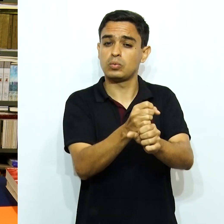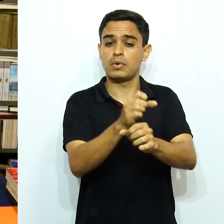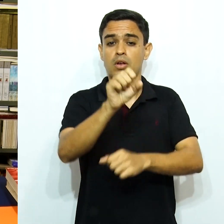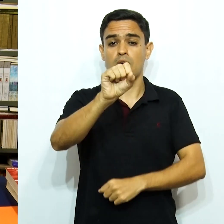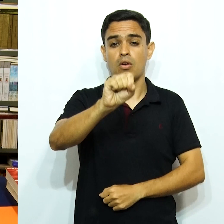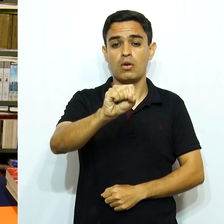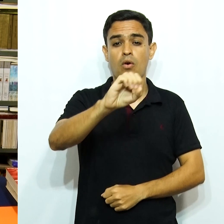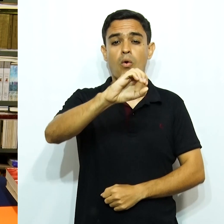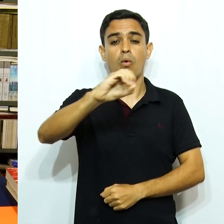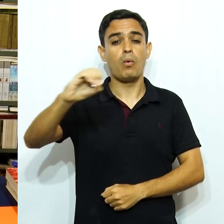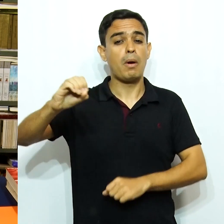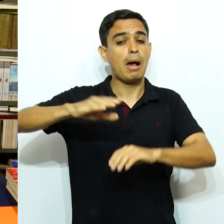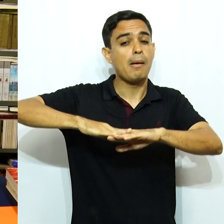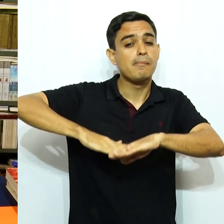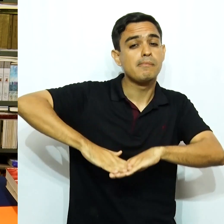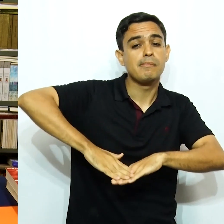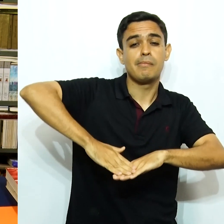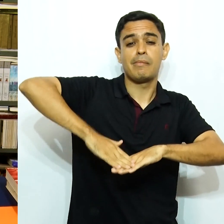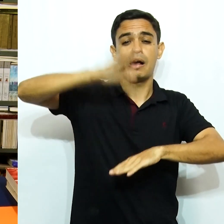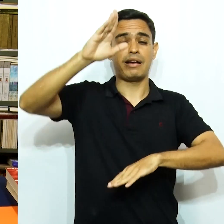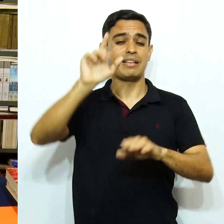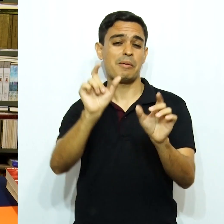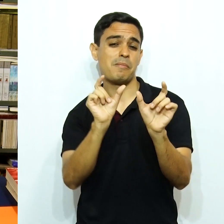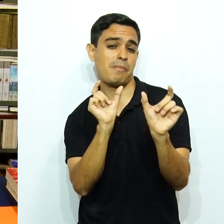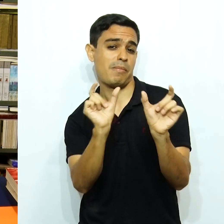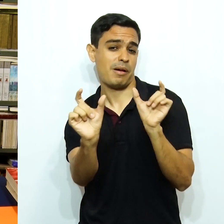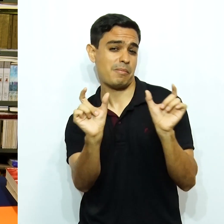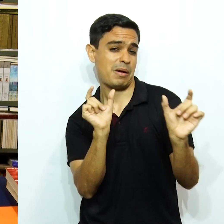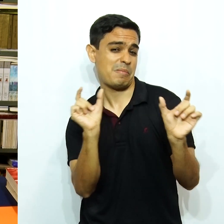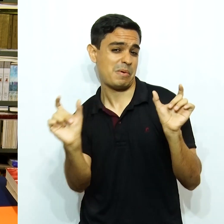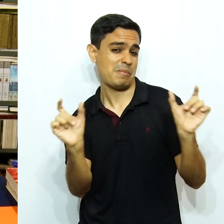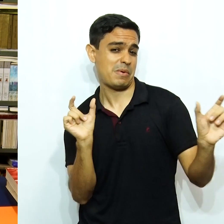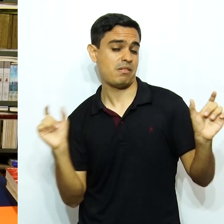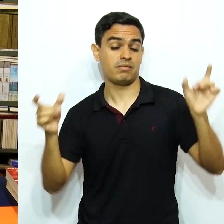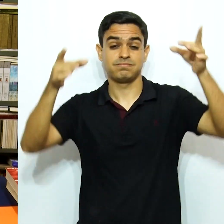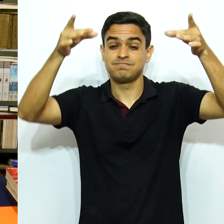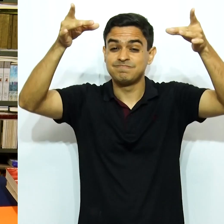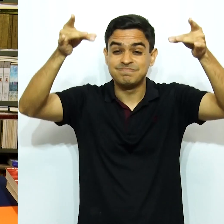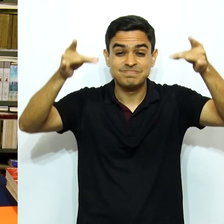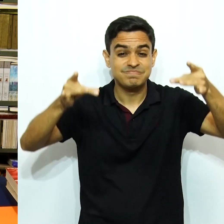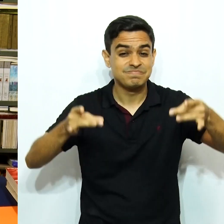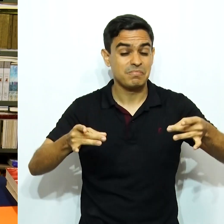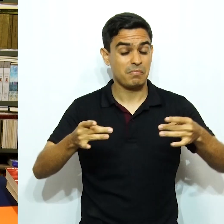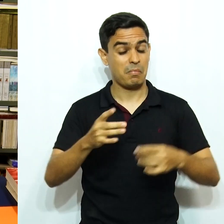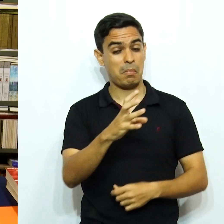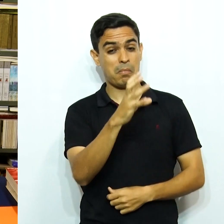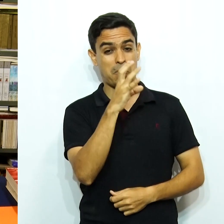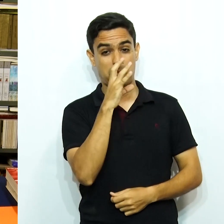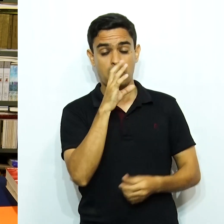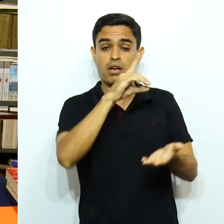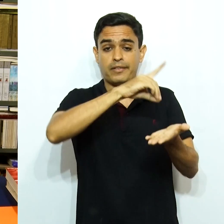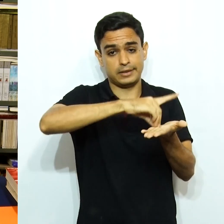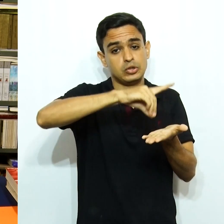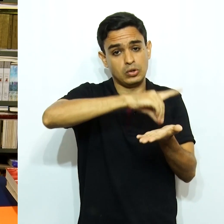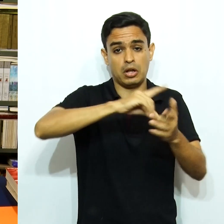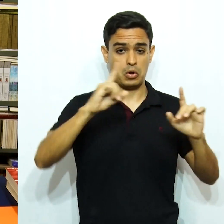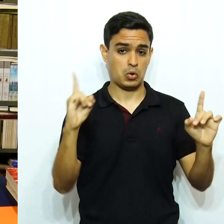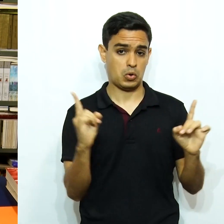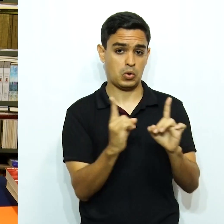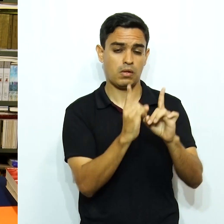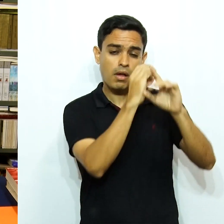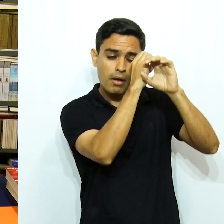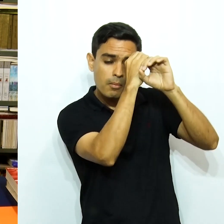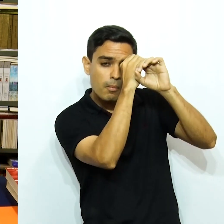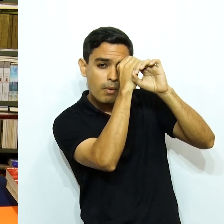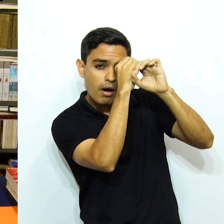páginas com a riqueza de verbetes que impressiona. Até aquele momento, claro que é um dicionário limitado no sentido de que a